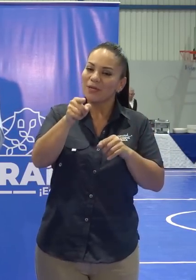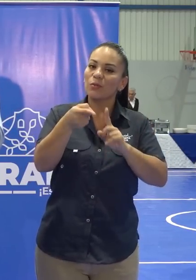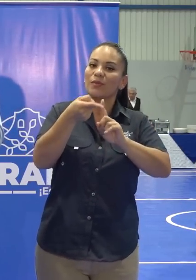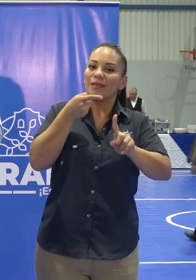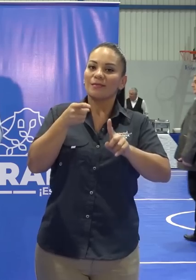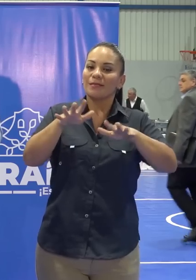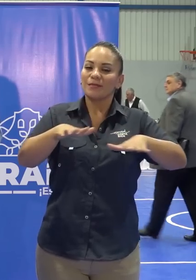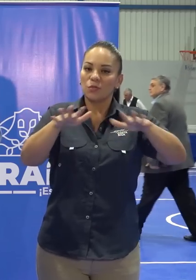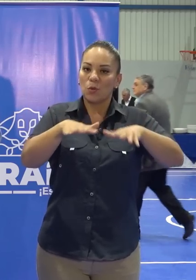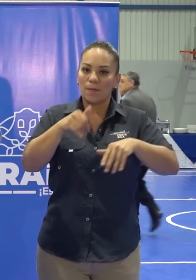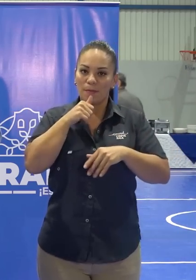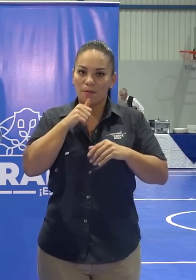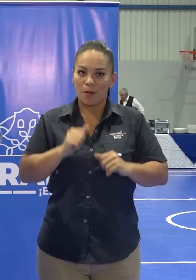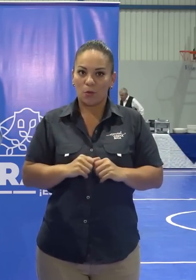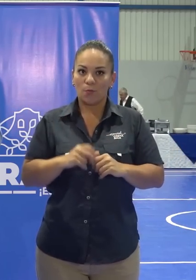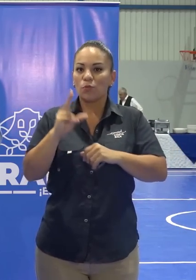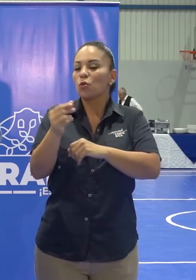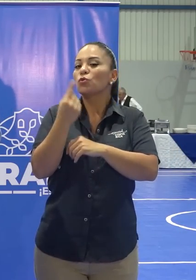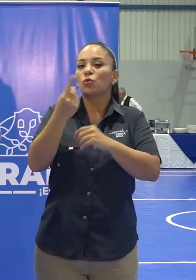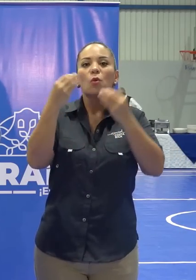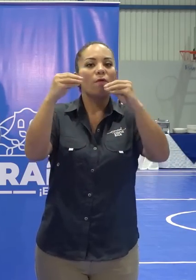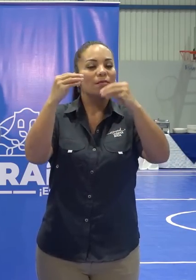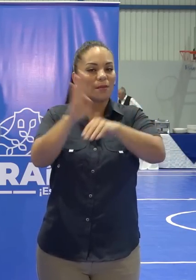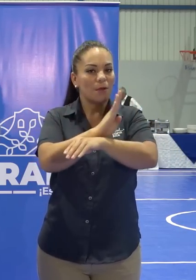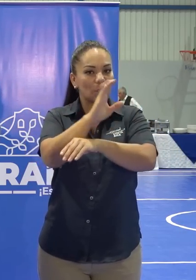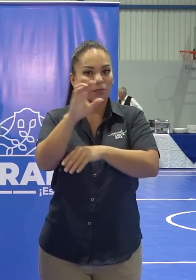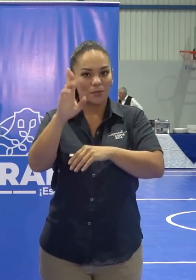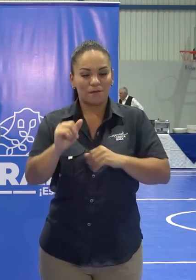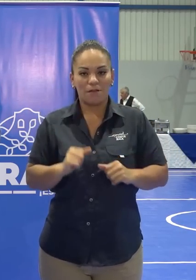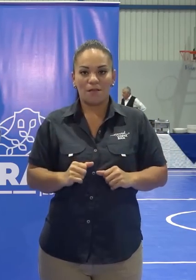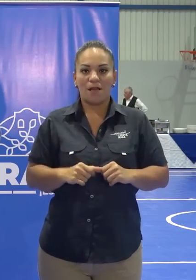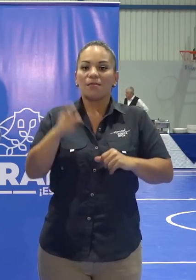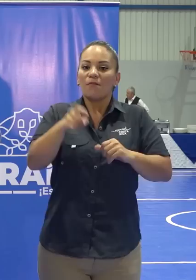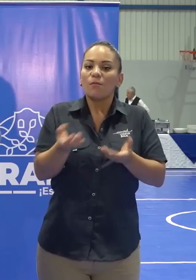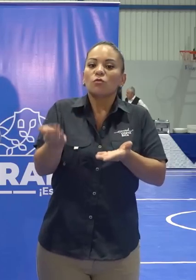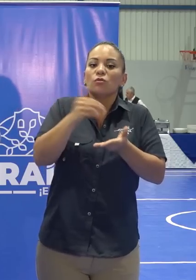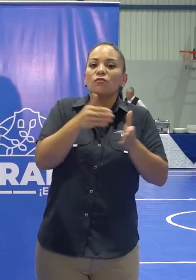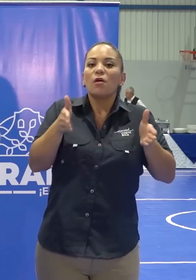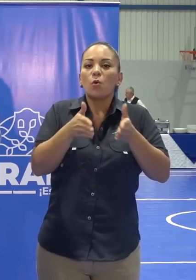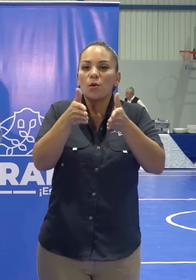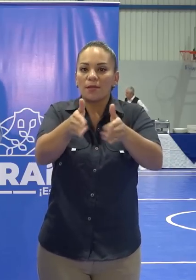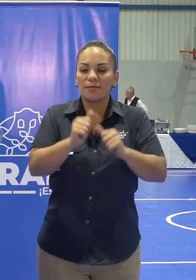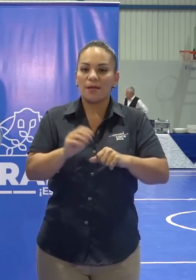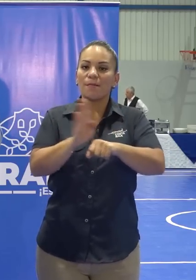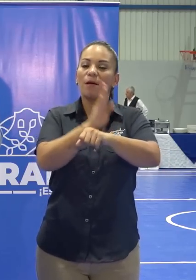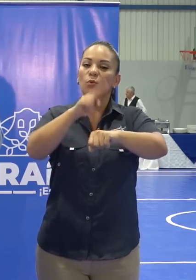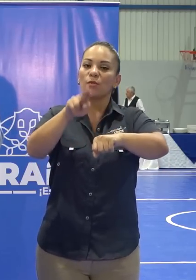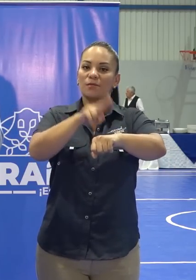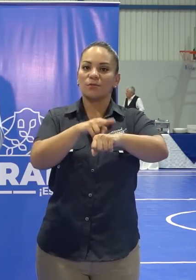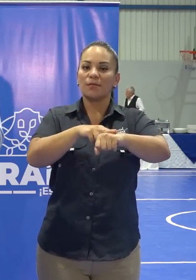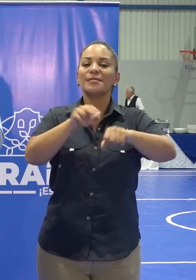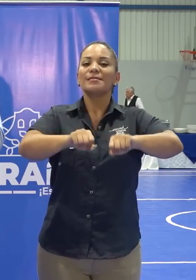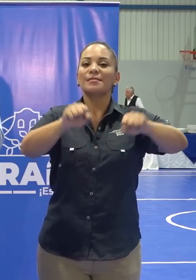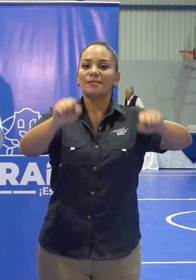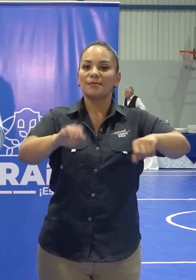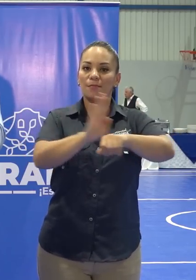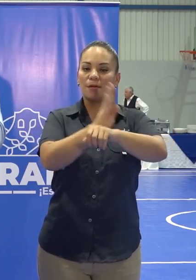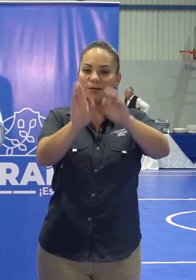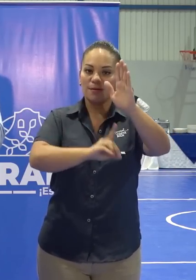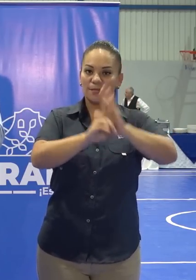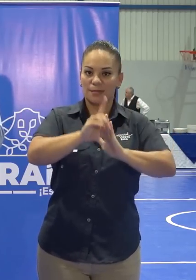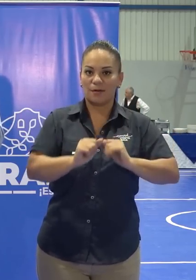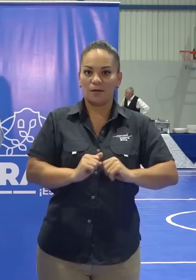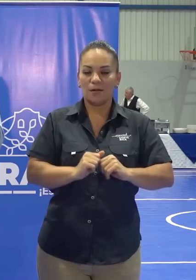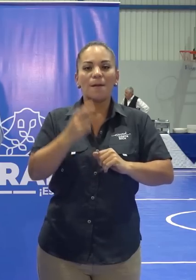privado. Y no solo es vender el Banco de Costa Rica, es reorientar el Banco Nacional y el sistema de Banca de Desarrollo